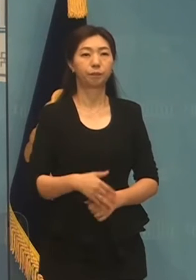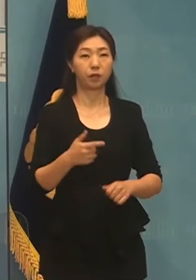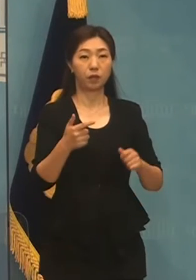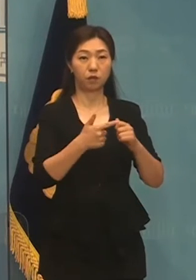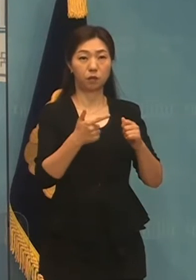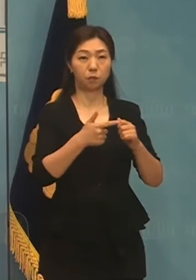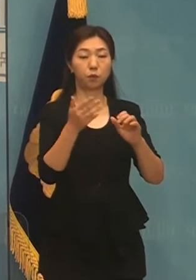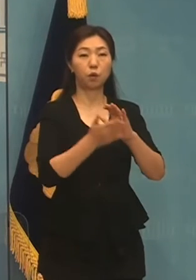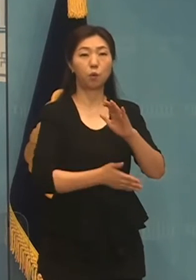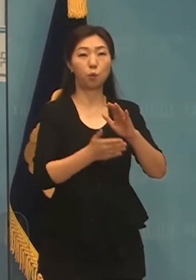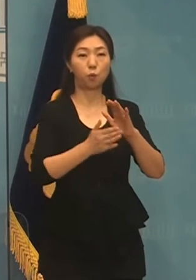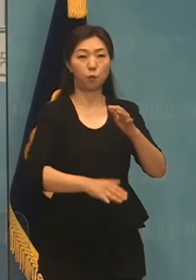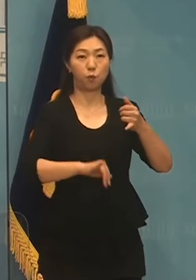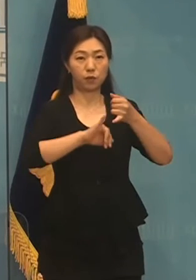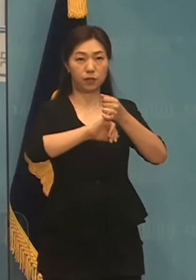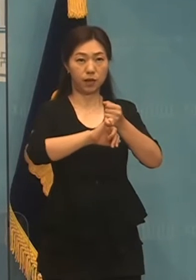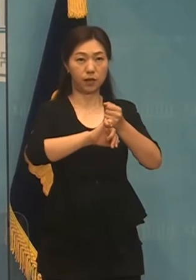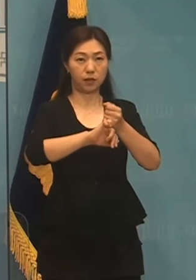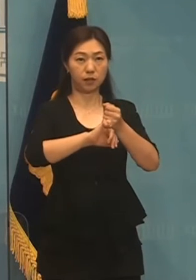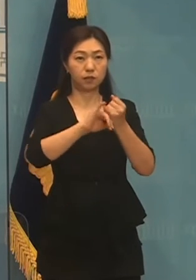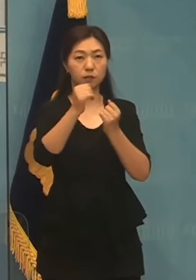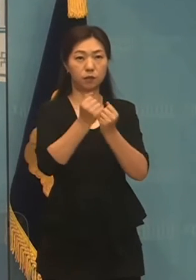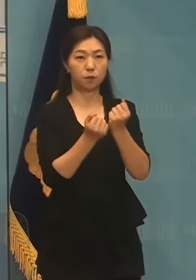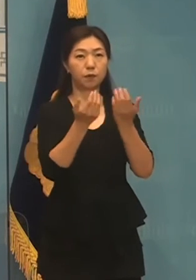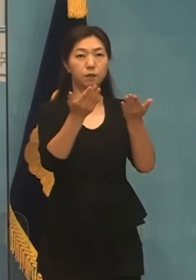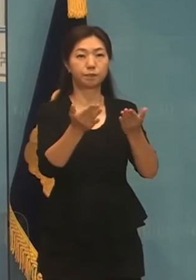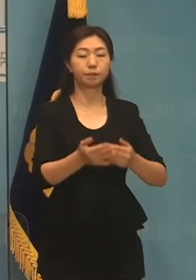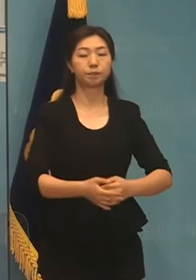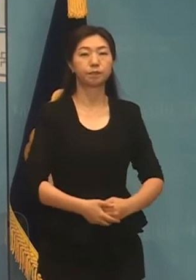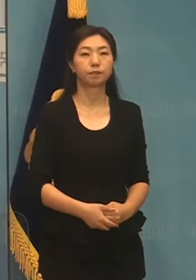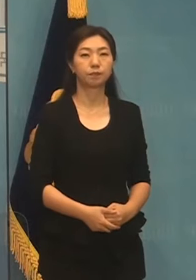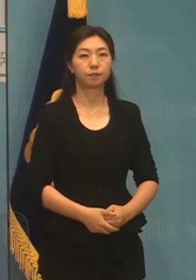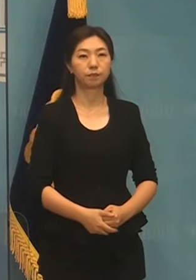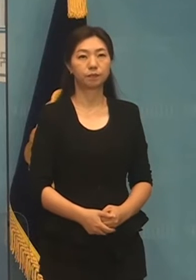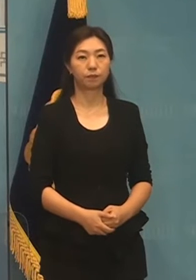공약을 말씀드리도록 나왔습니다.